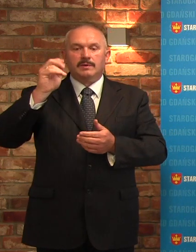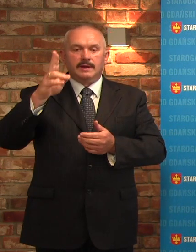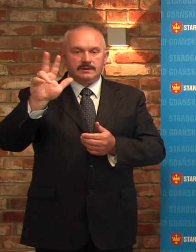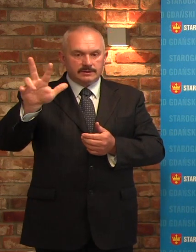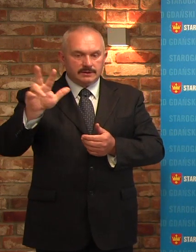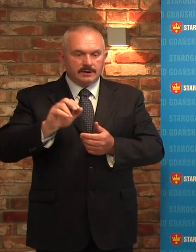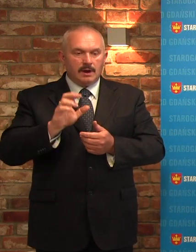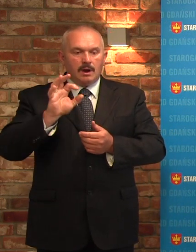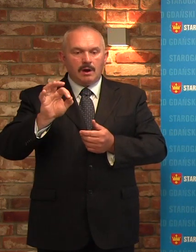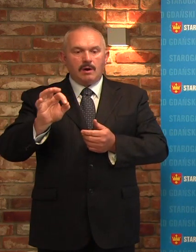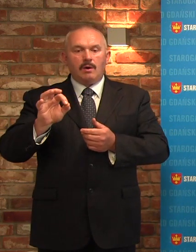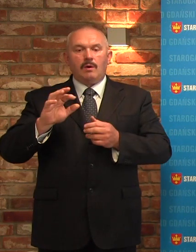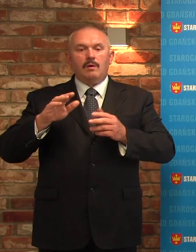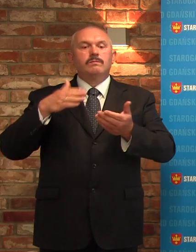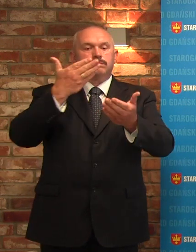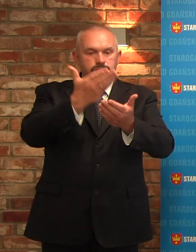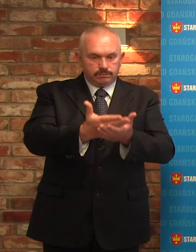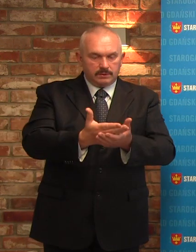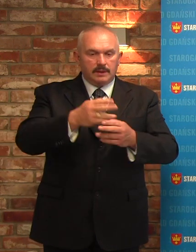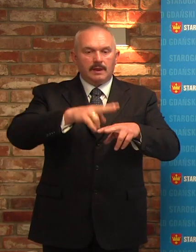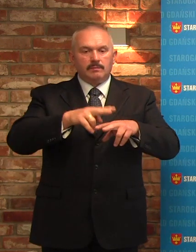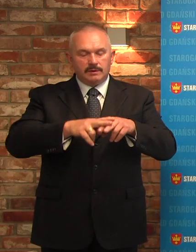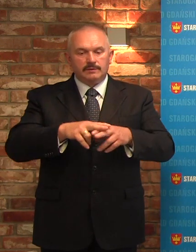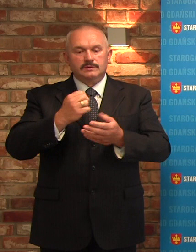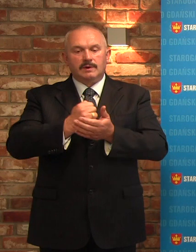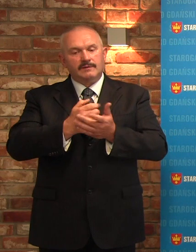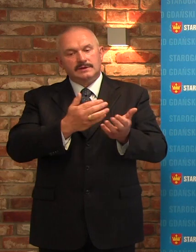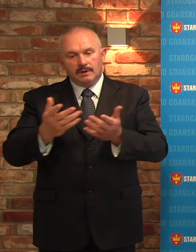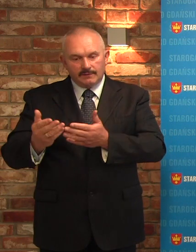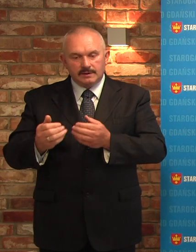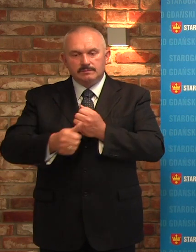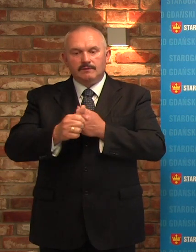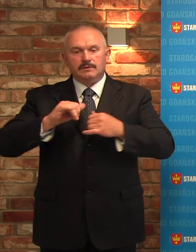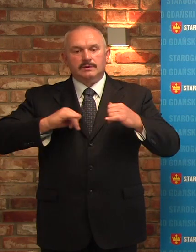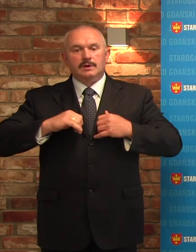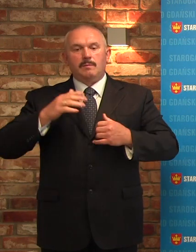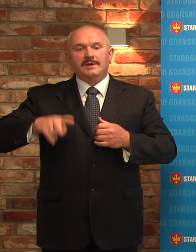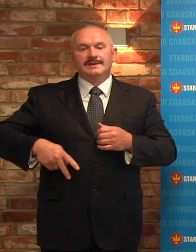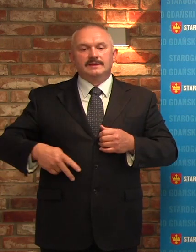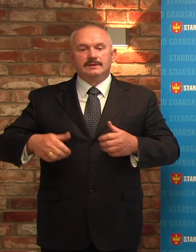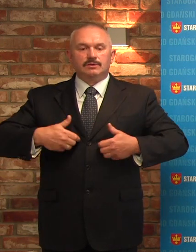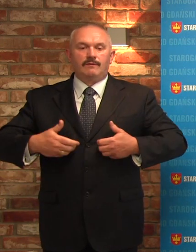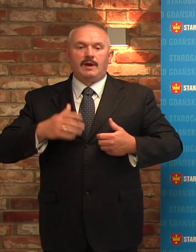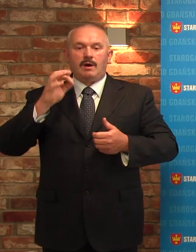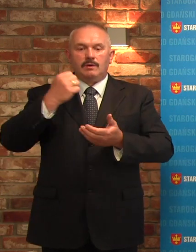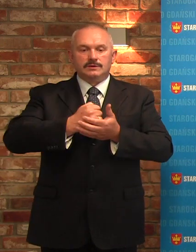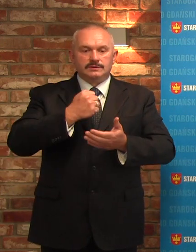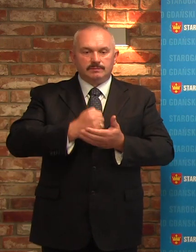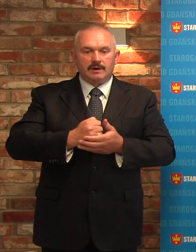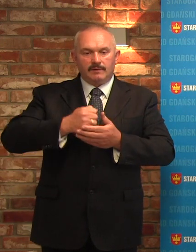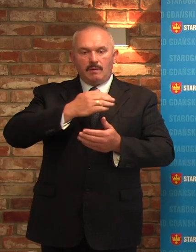przedłożeniu terminu załatwienia sprawy z uwagi na wydane rozporządzenie Ministra Zdrowia w sprawie ogłoszenia na obszarze